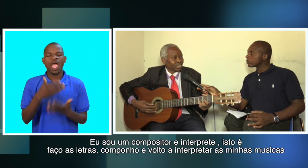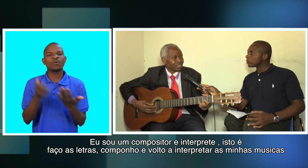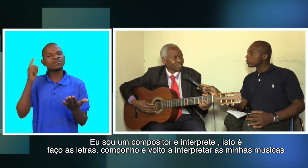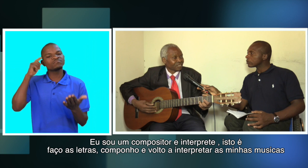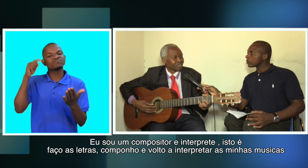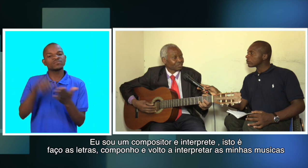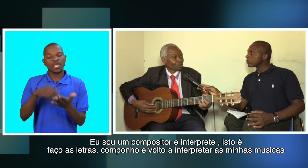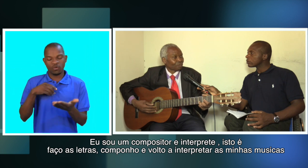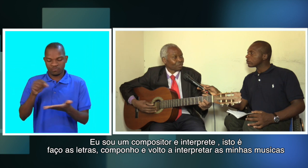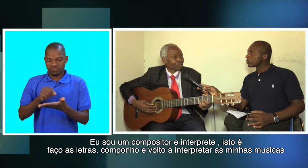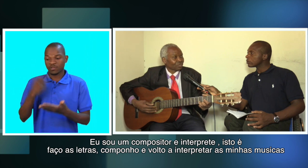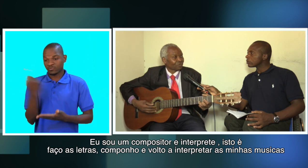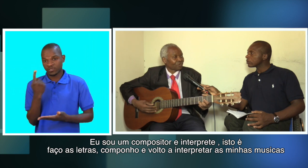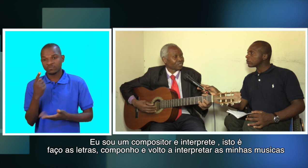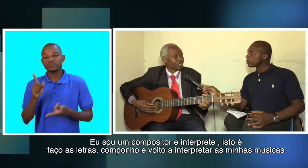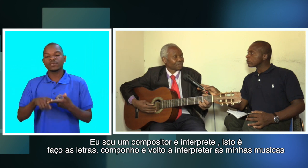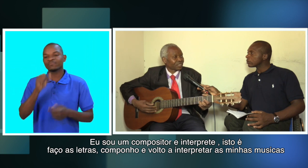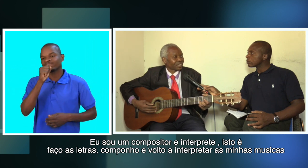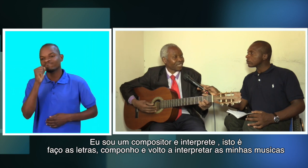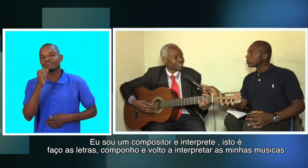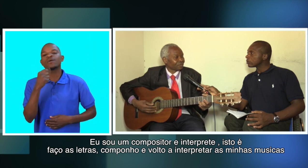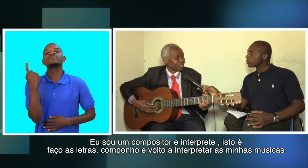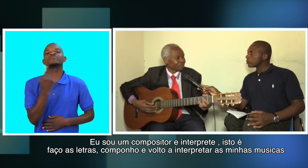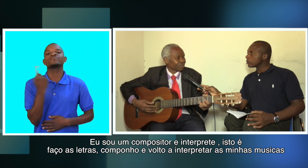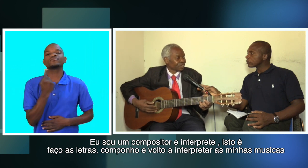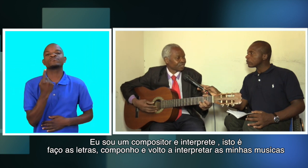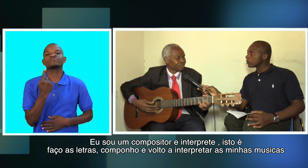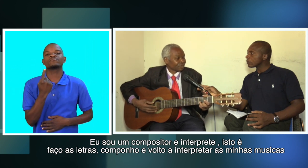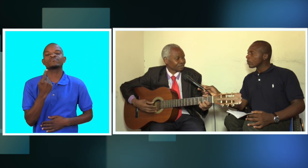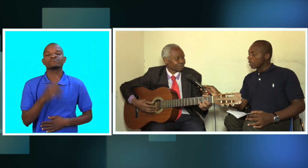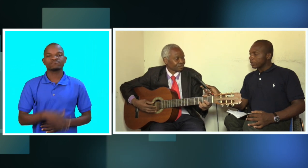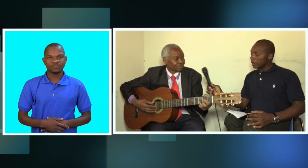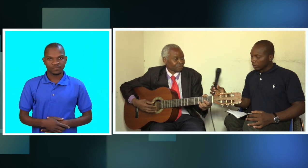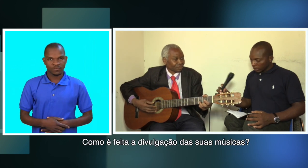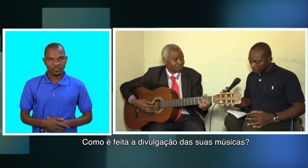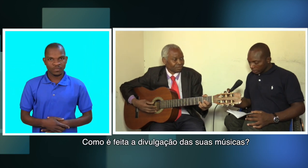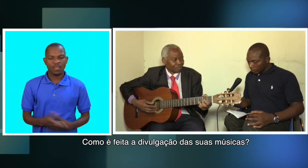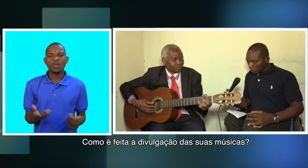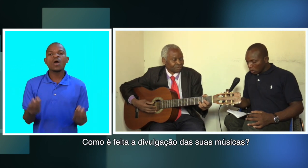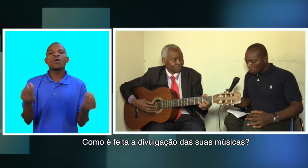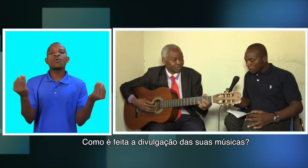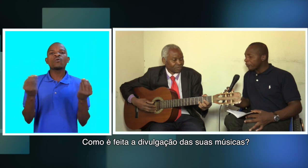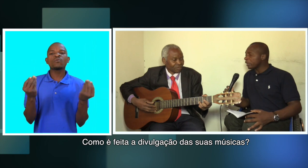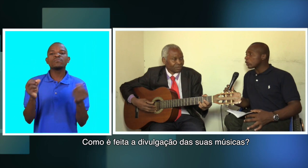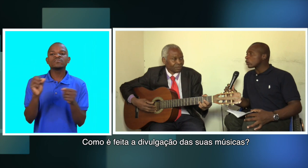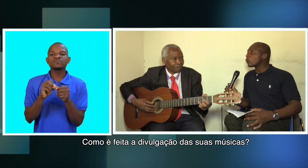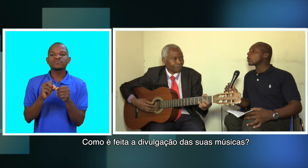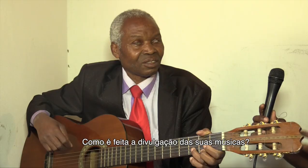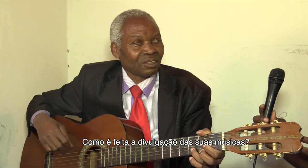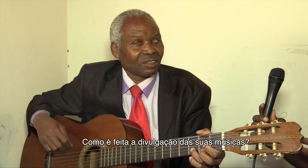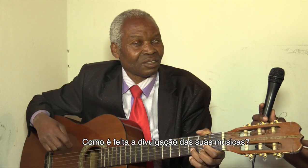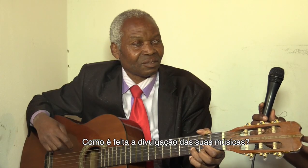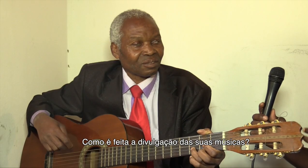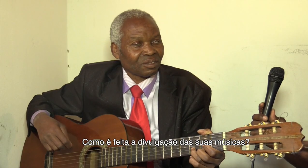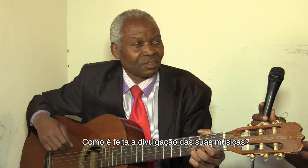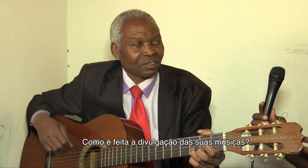letras componho e volto a interpretar as minhas músicas como é é feita a divulgação das